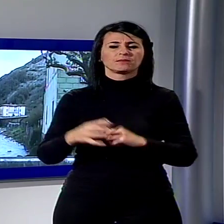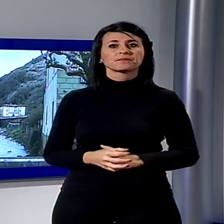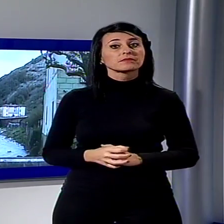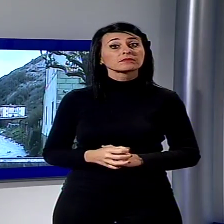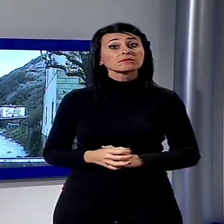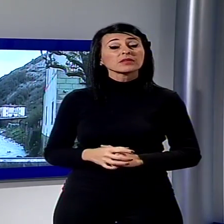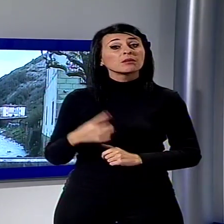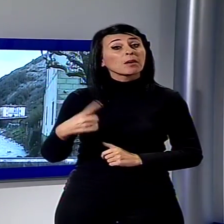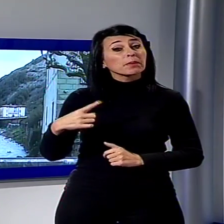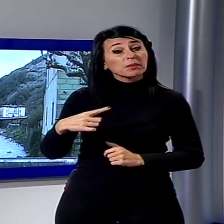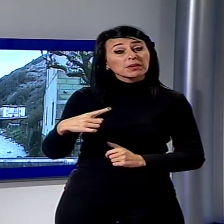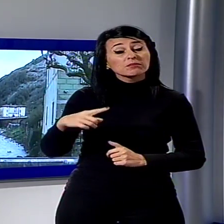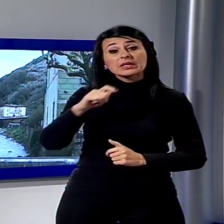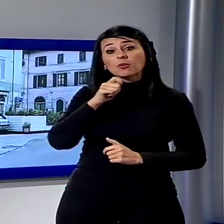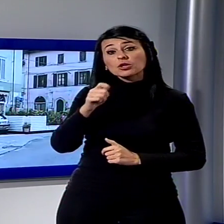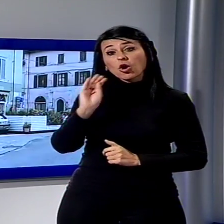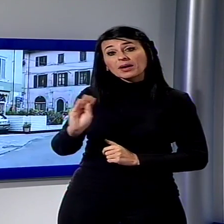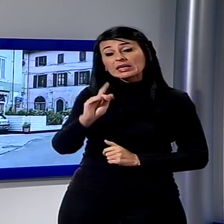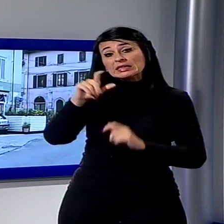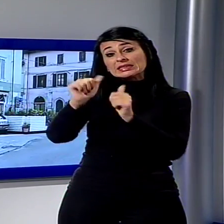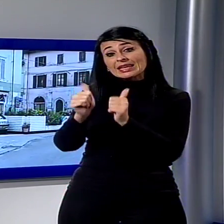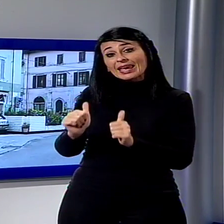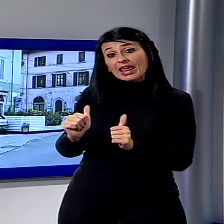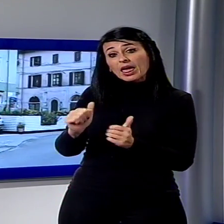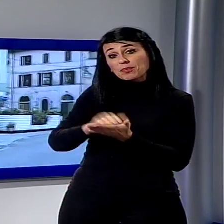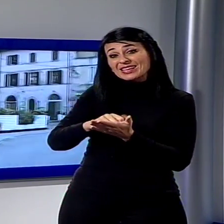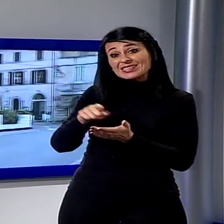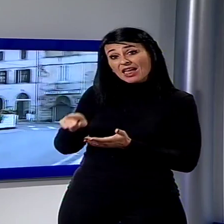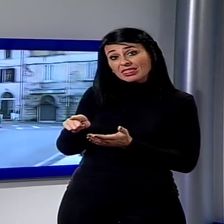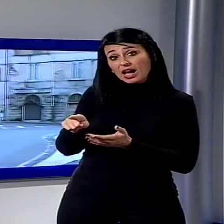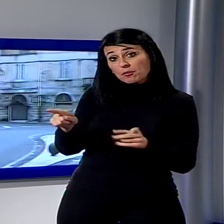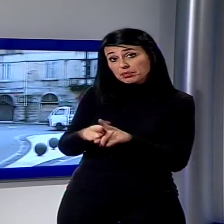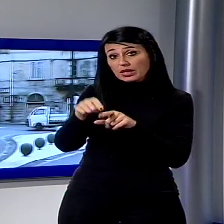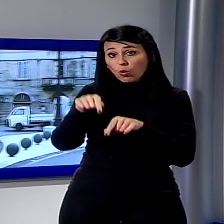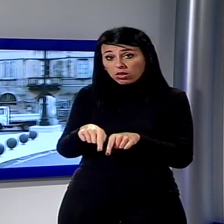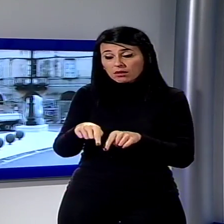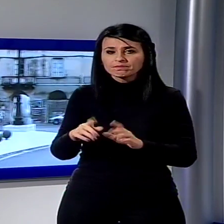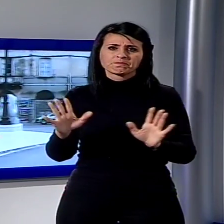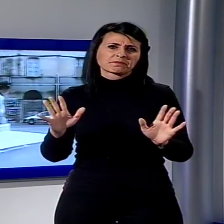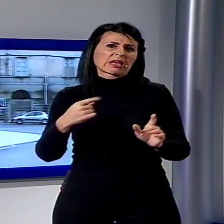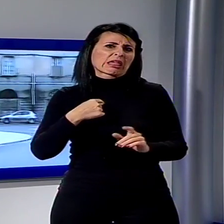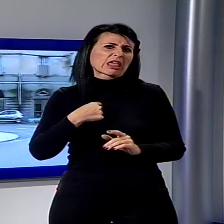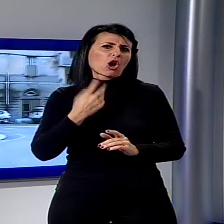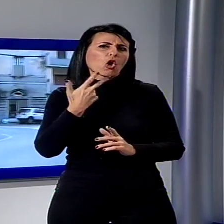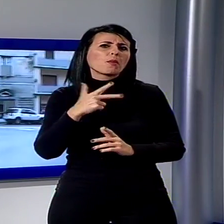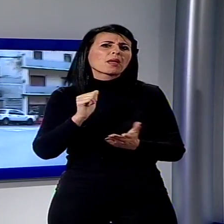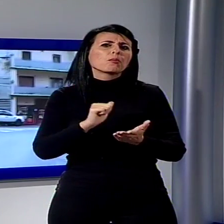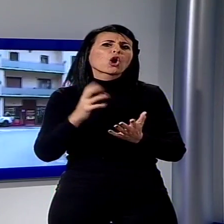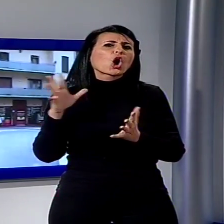modello di Pietrasanta? Non voglio esportare cose a casa altrui, prima di tutto gli interessi della comunità di Seravezza.